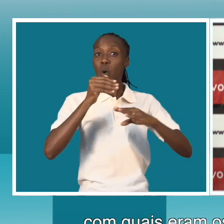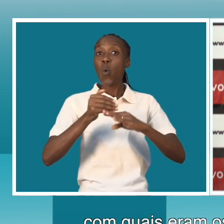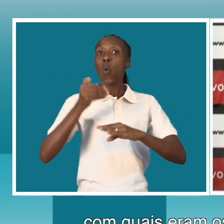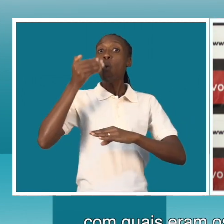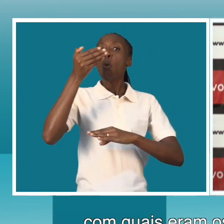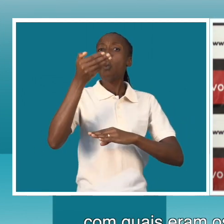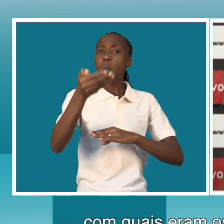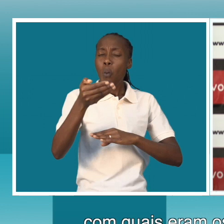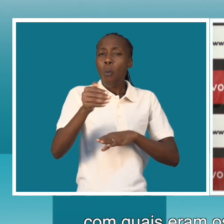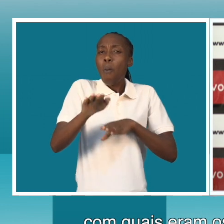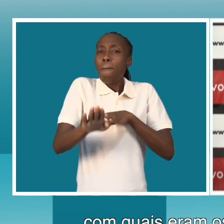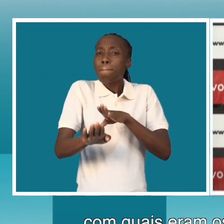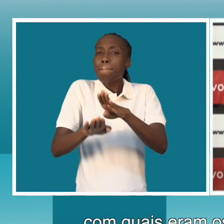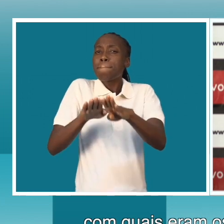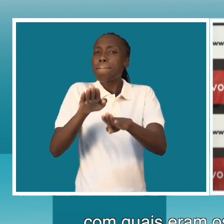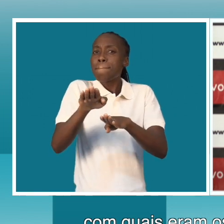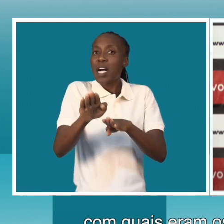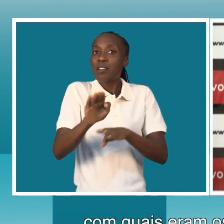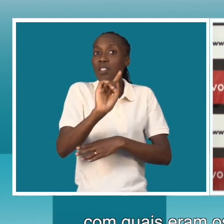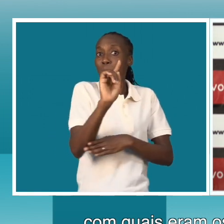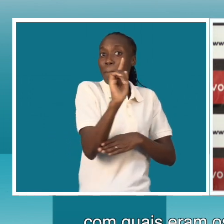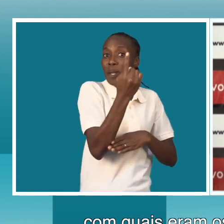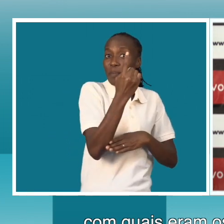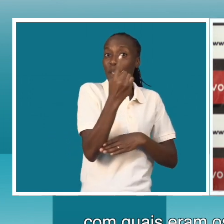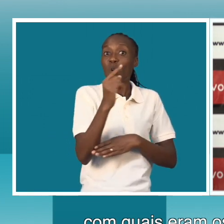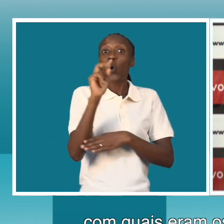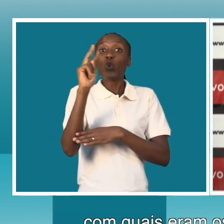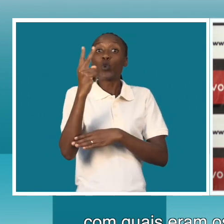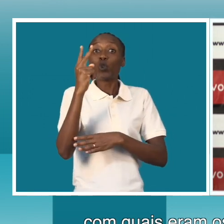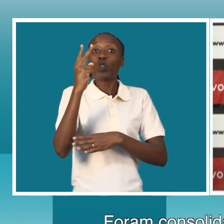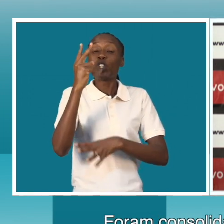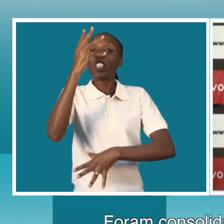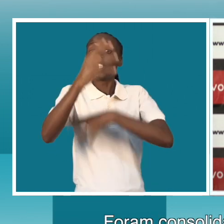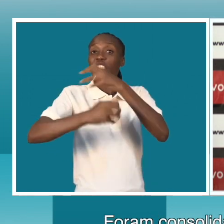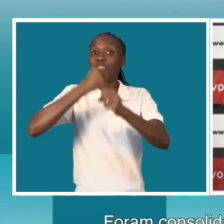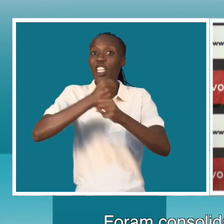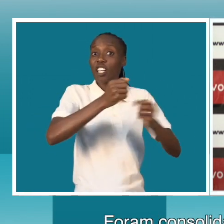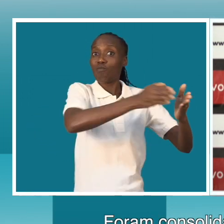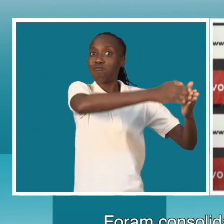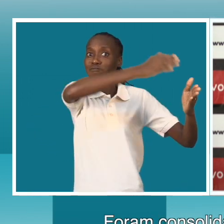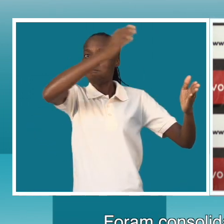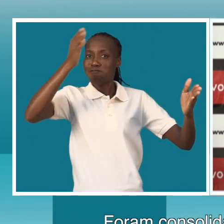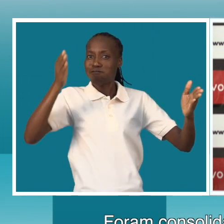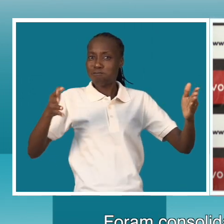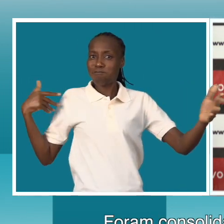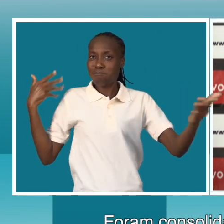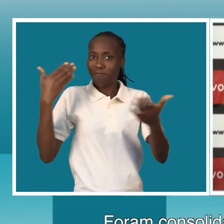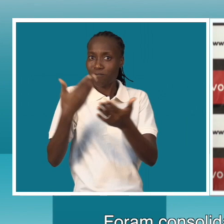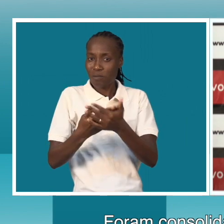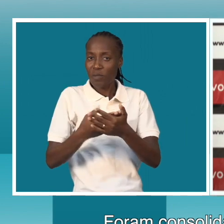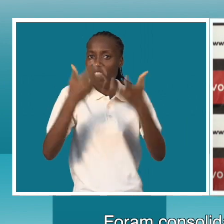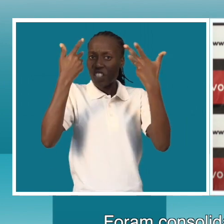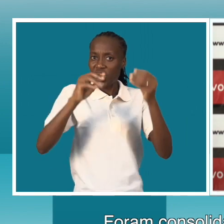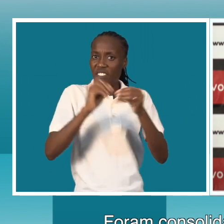etapas que nós íamos fazer ao longo dos primeiros dois anos foram consolidados de forma progressiva